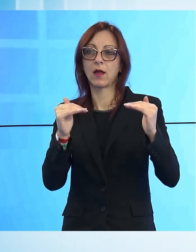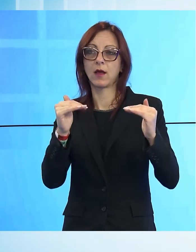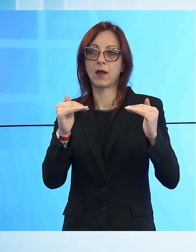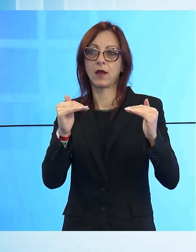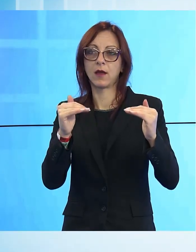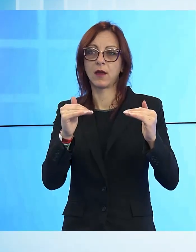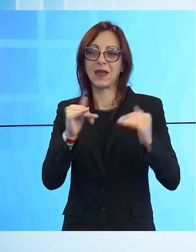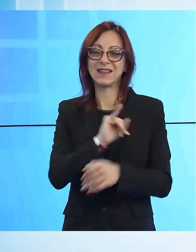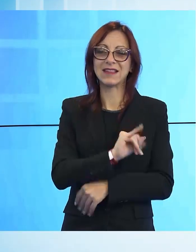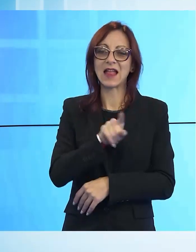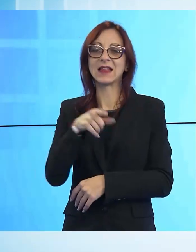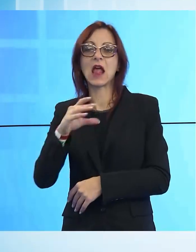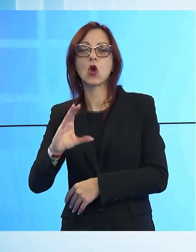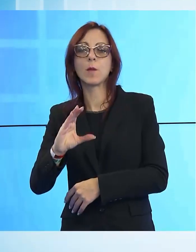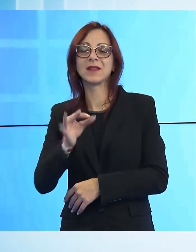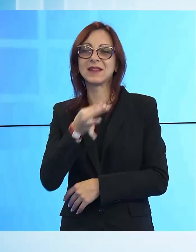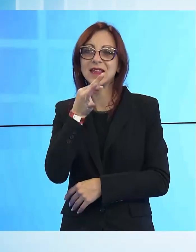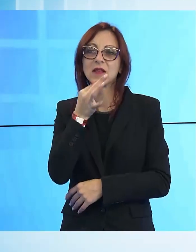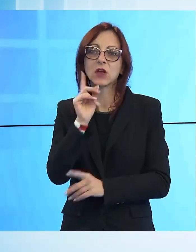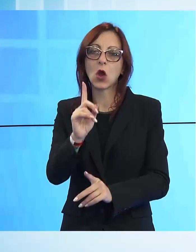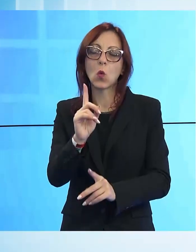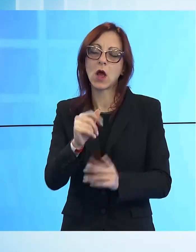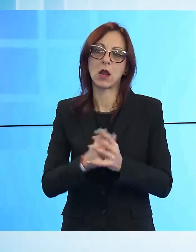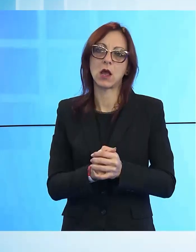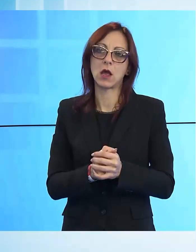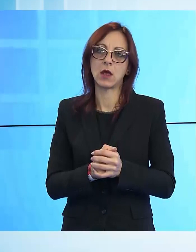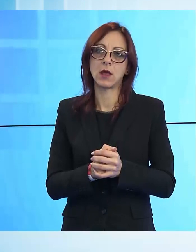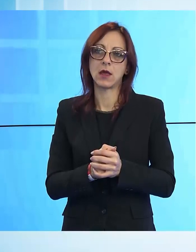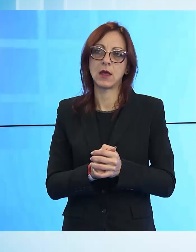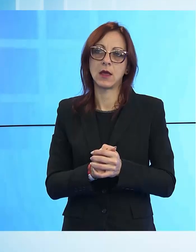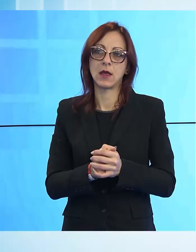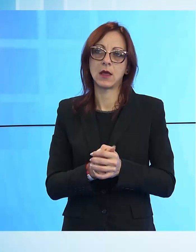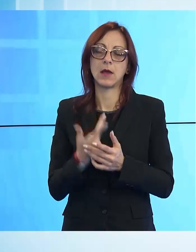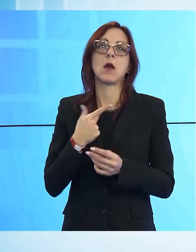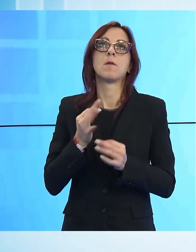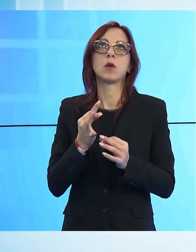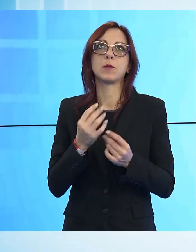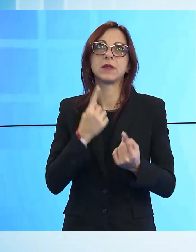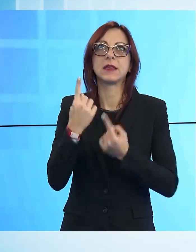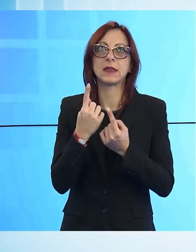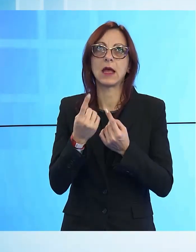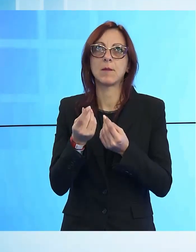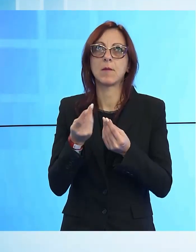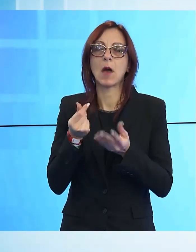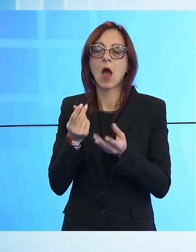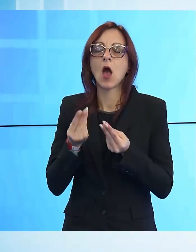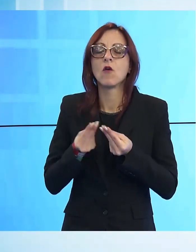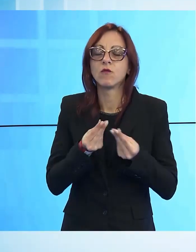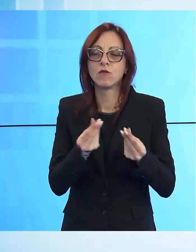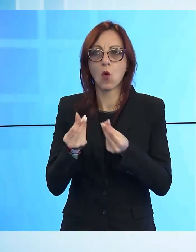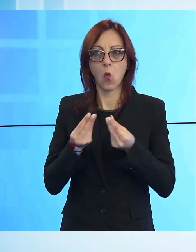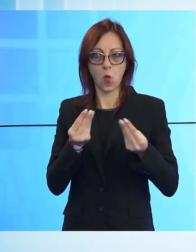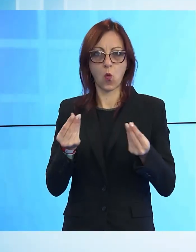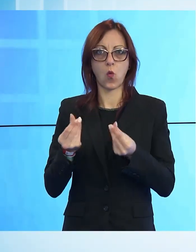in realtà significa un sistema fluido, duttile, come lo stesso che abbiamo adottato a Borgo Ammozzano